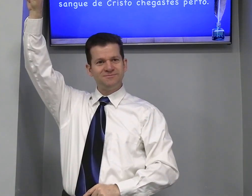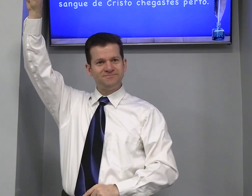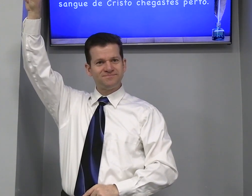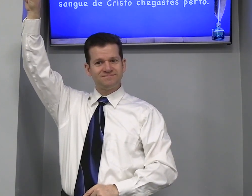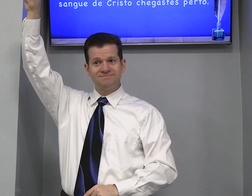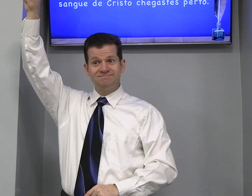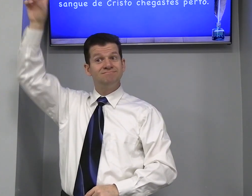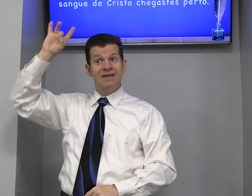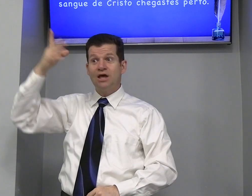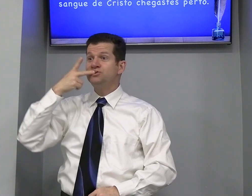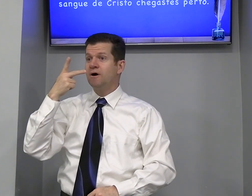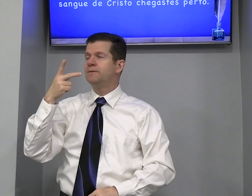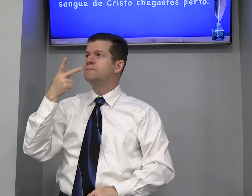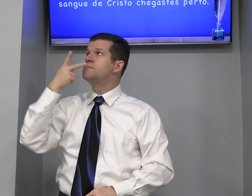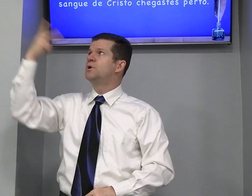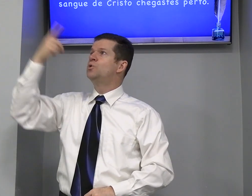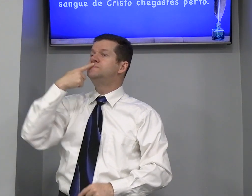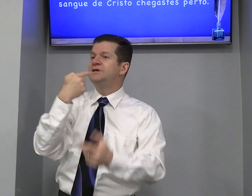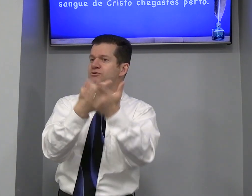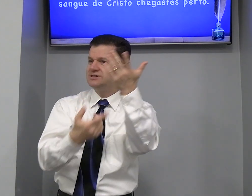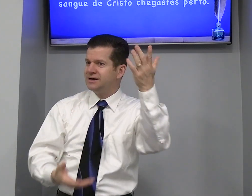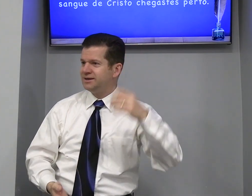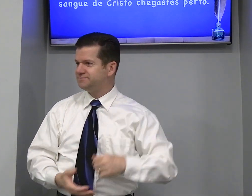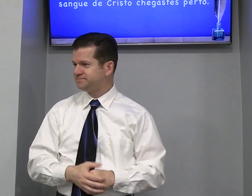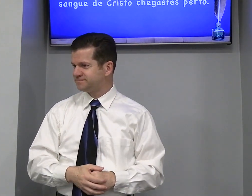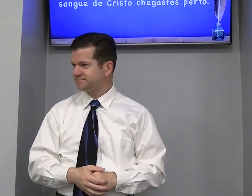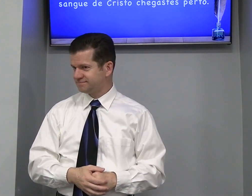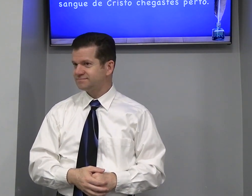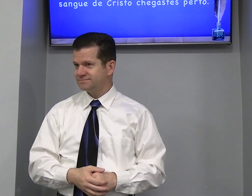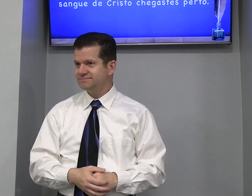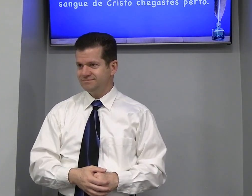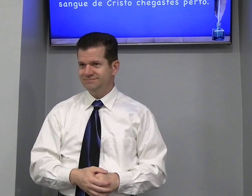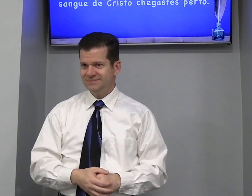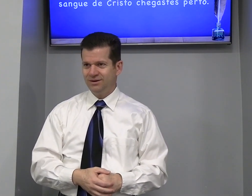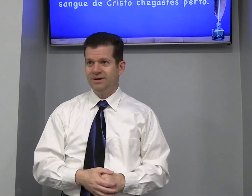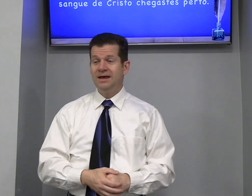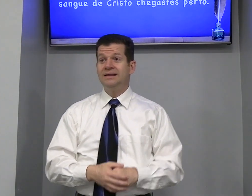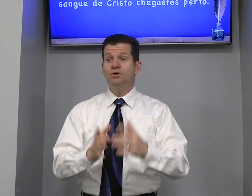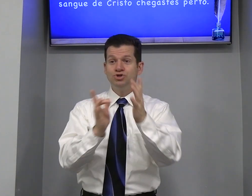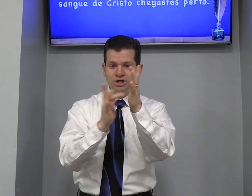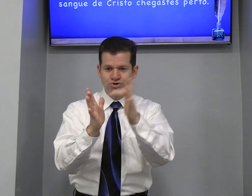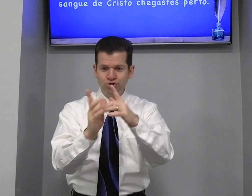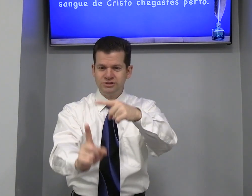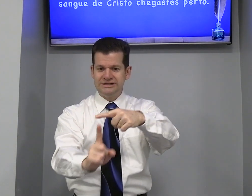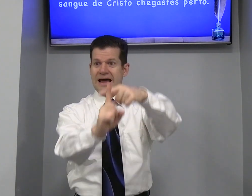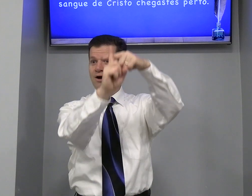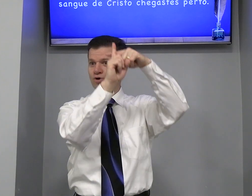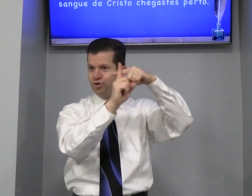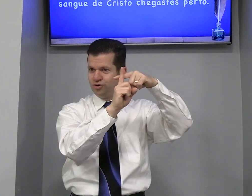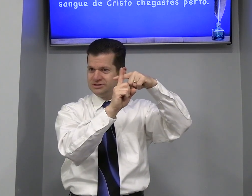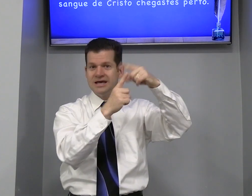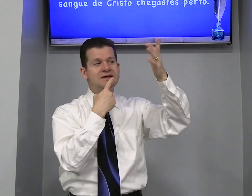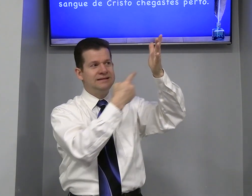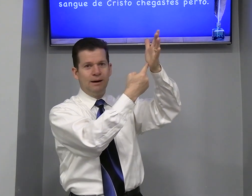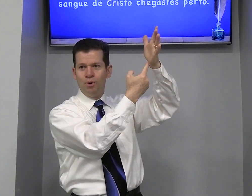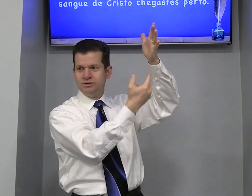É só Seu sangue Então Jesus Na cruz Derrubou